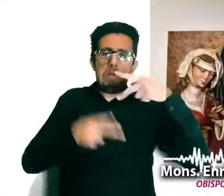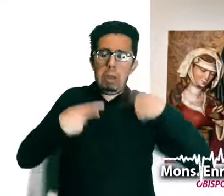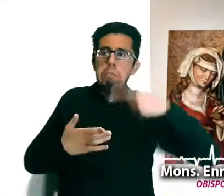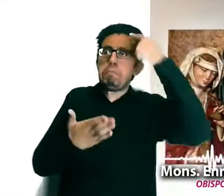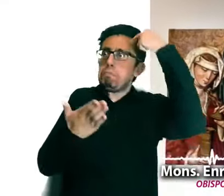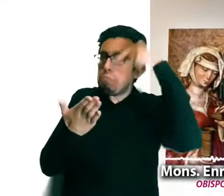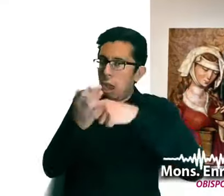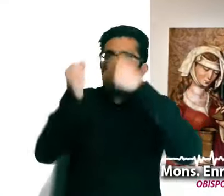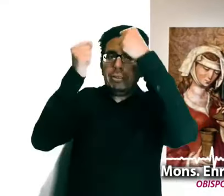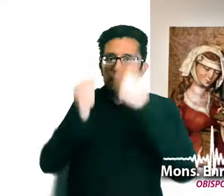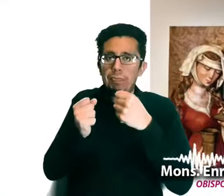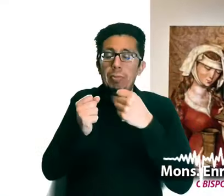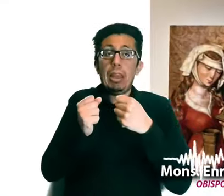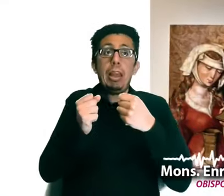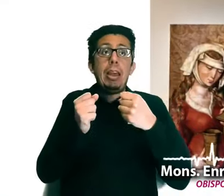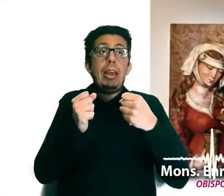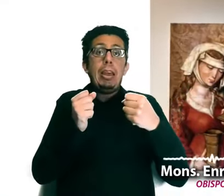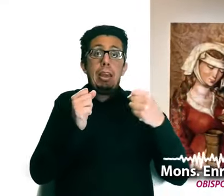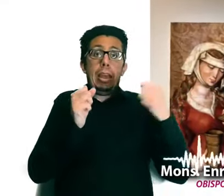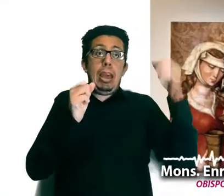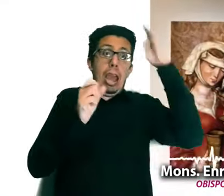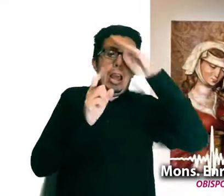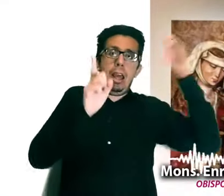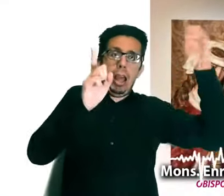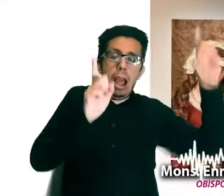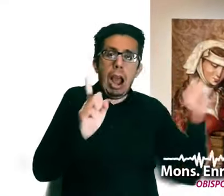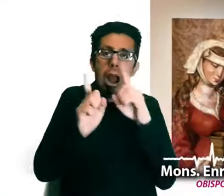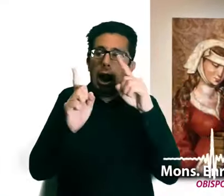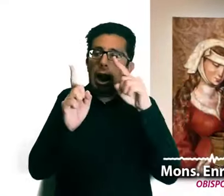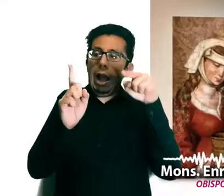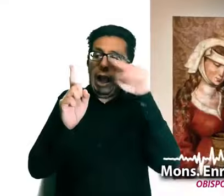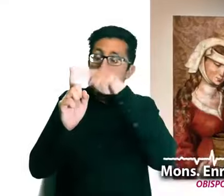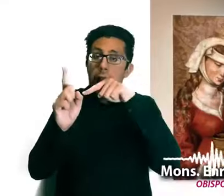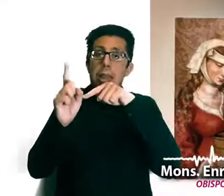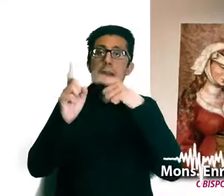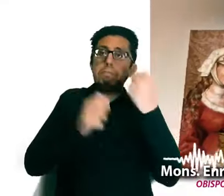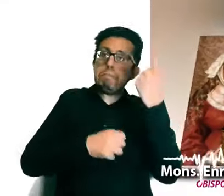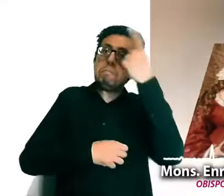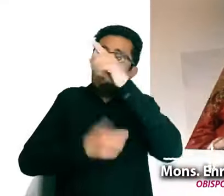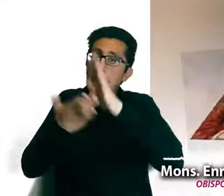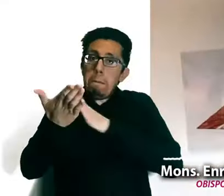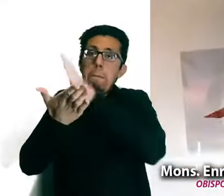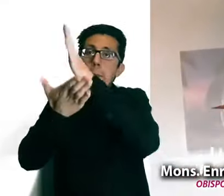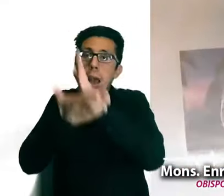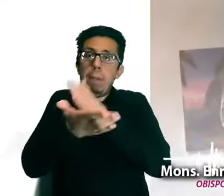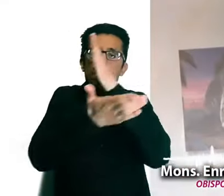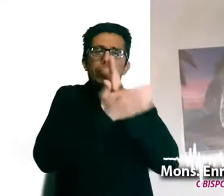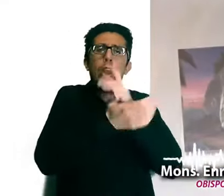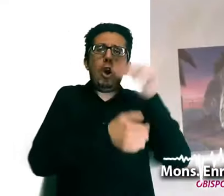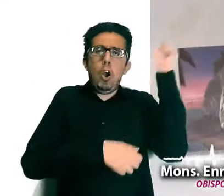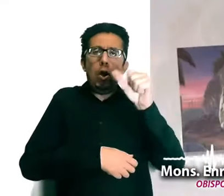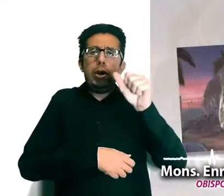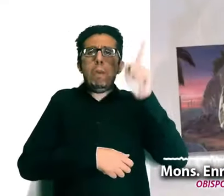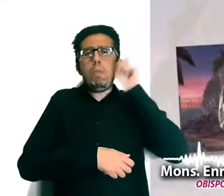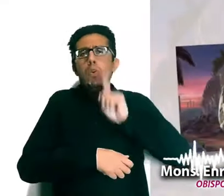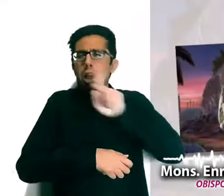aparecido y las ha enviado. Por eso hoy toda mujer debe convertirse en testigo de